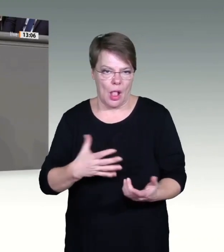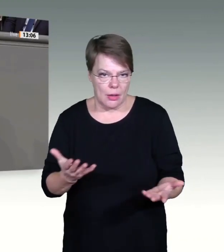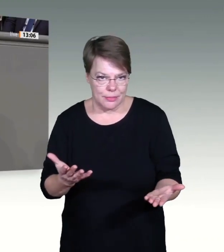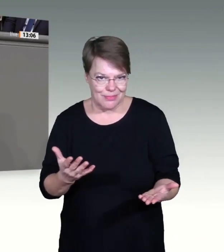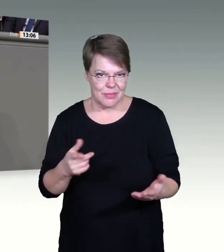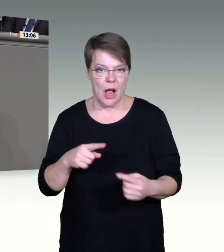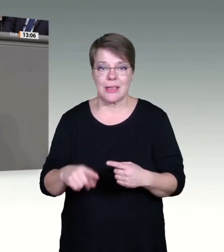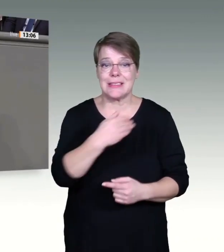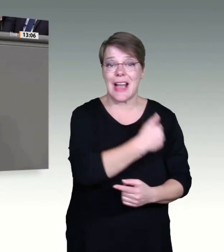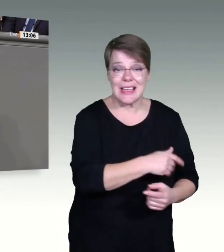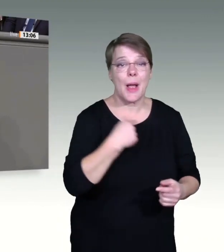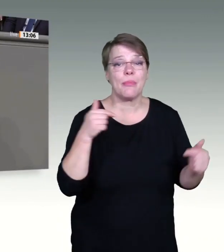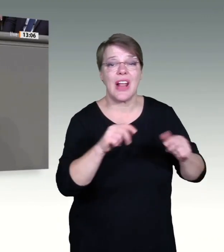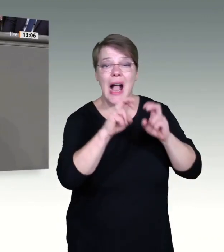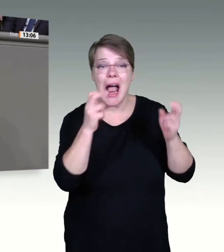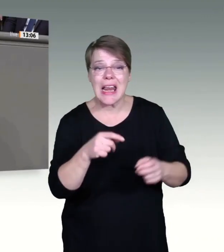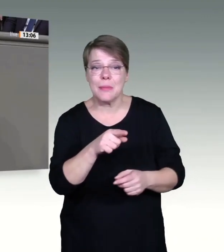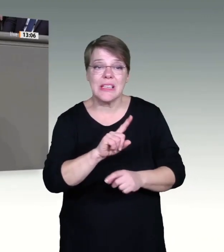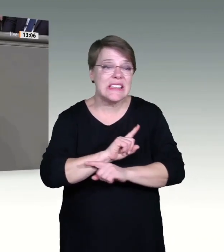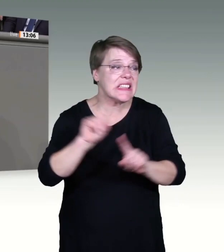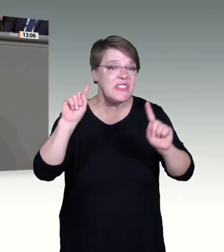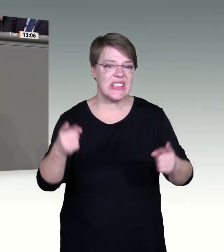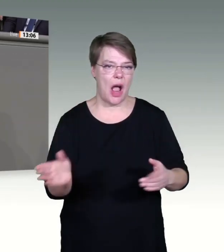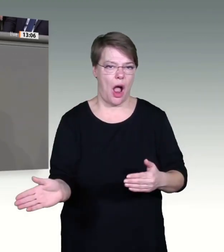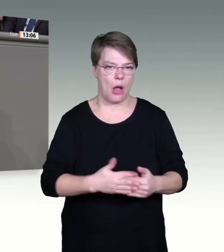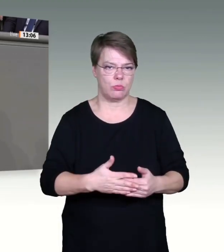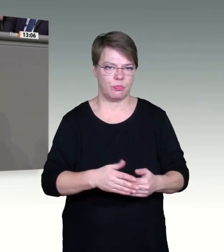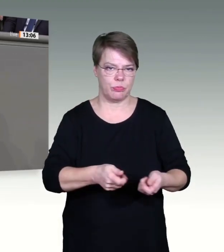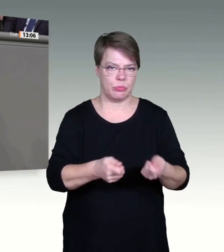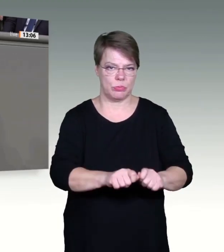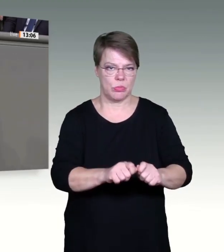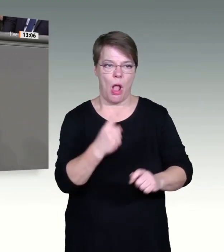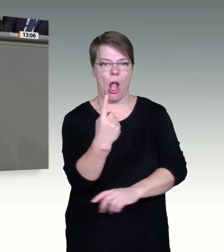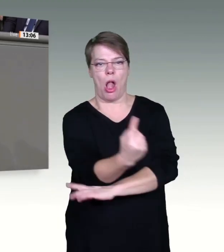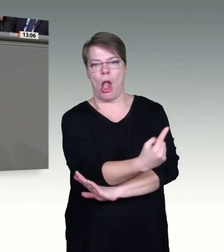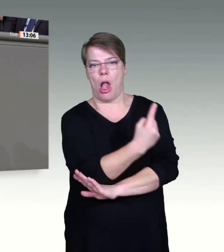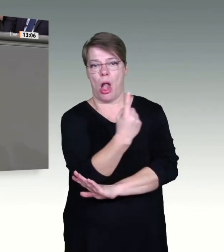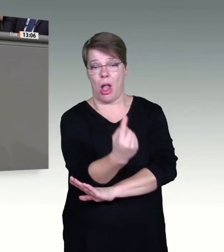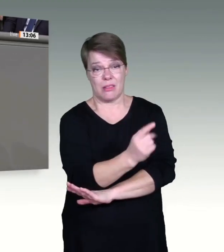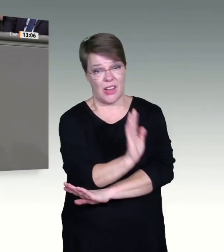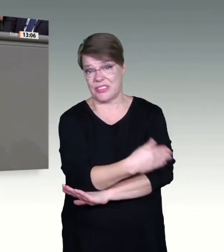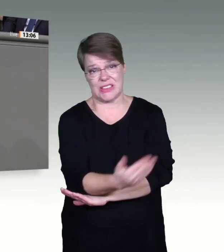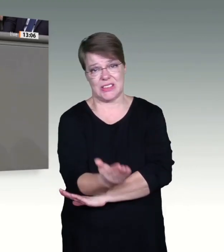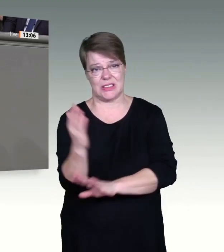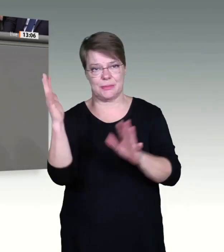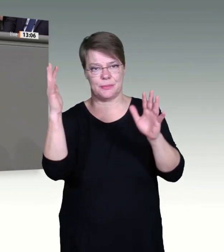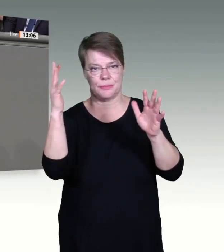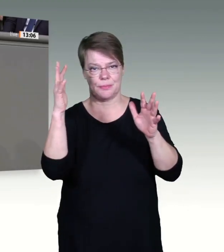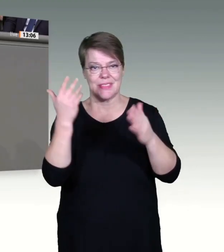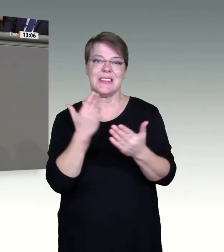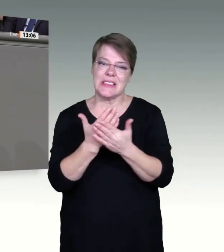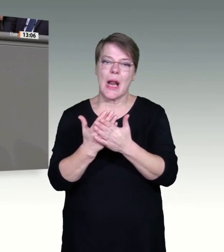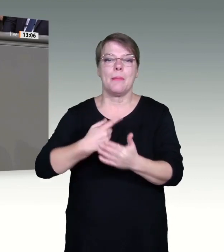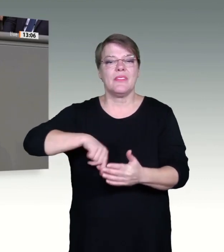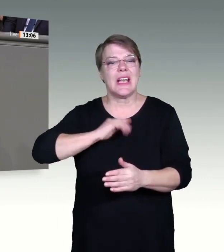Behinderteneinrichtungen, in Arztpraxen oder Geburtshäusern oder auch bei ambulanten Pflegediensten arbeiten, künftig geimpft oder